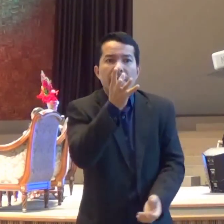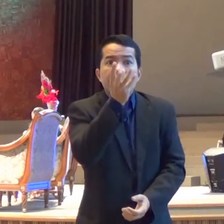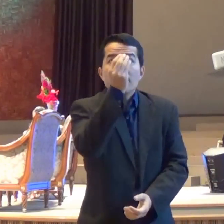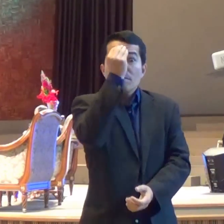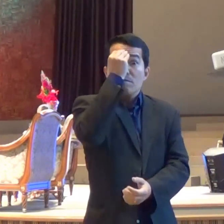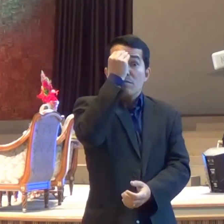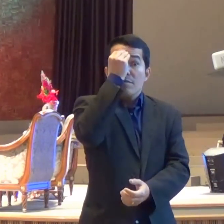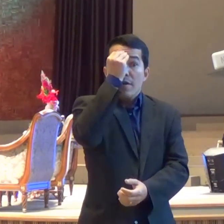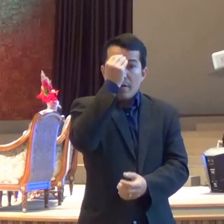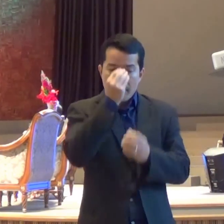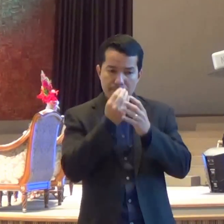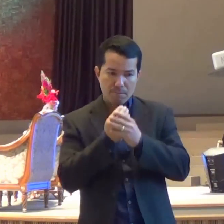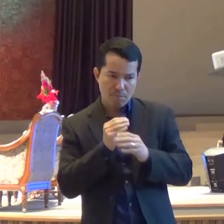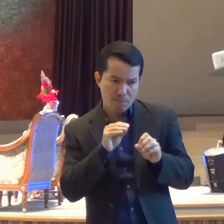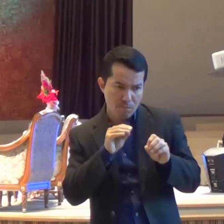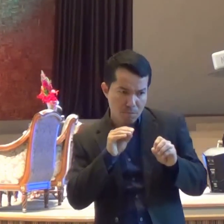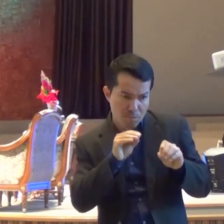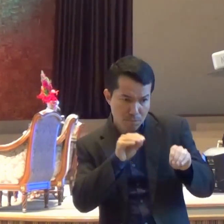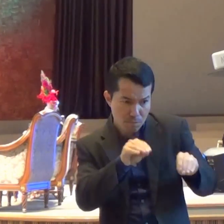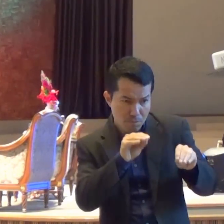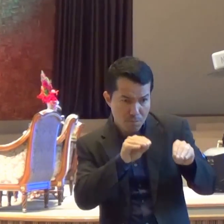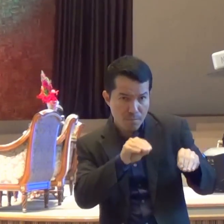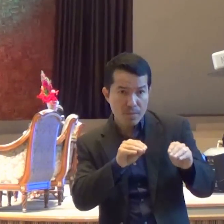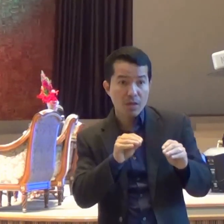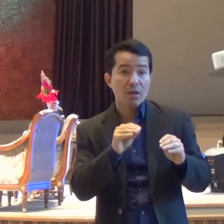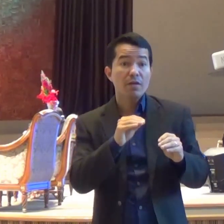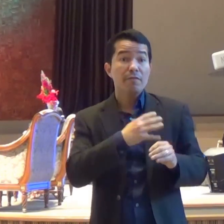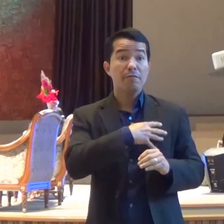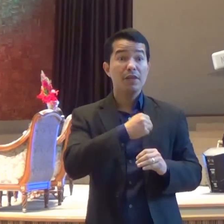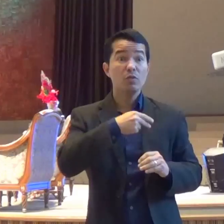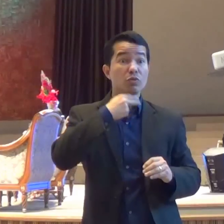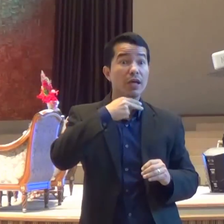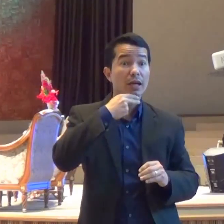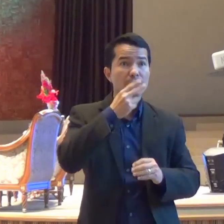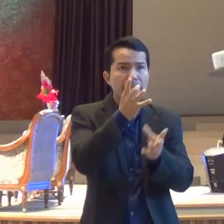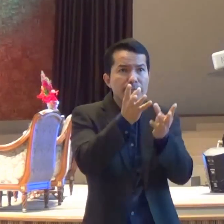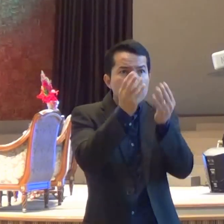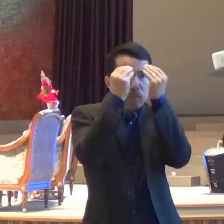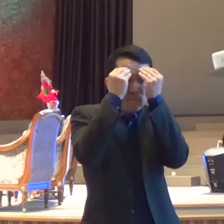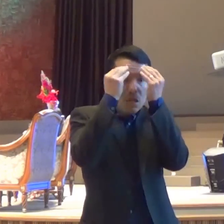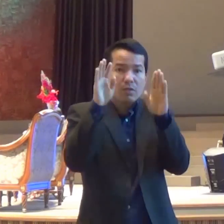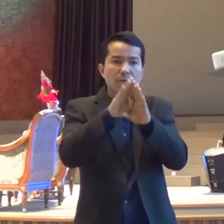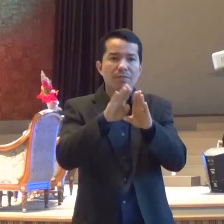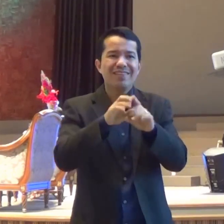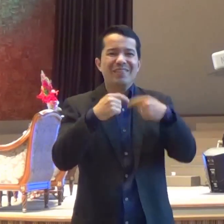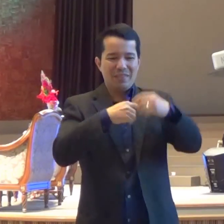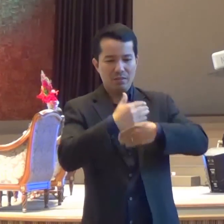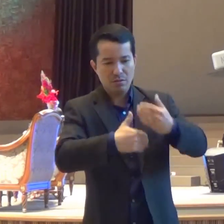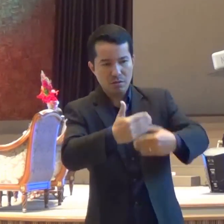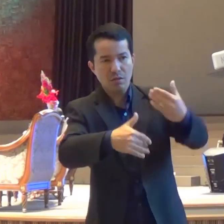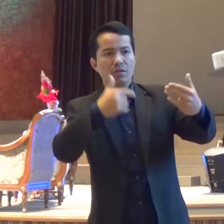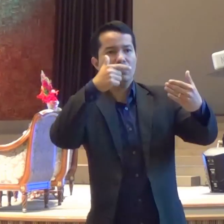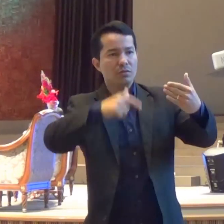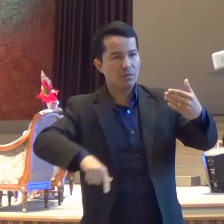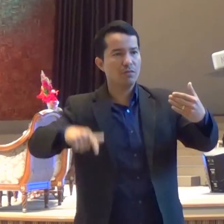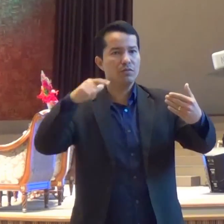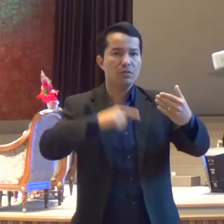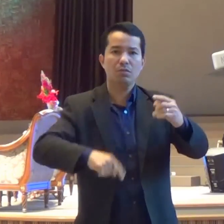cerimônia que eram repetidas e que provocavam as perguntas Por que a gente faz isso?